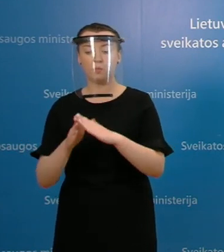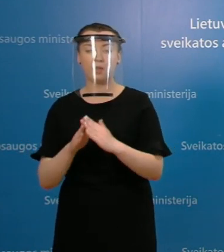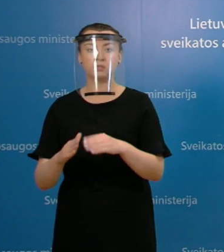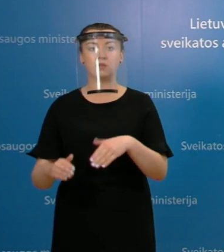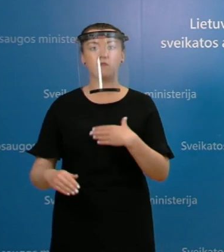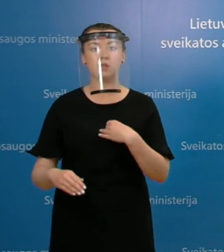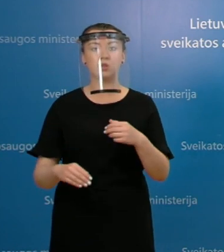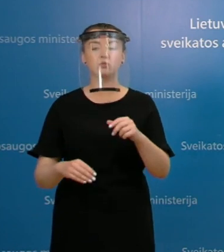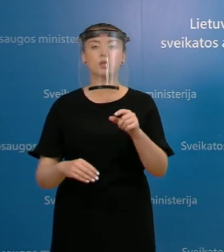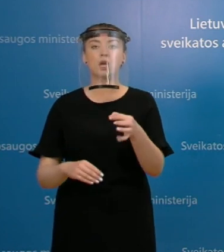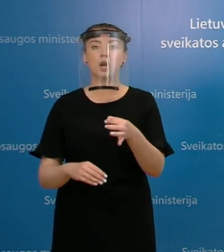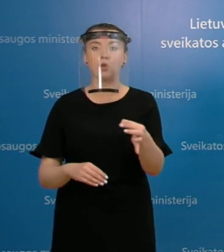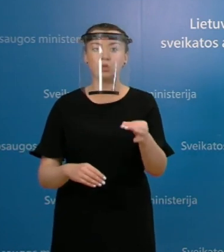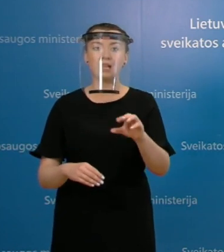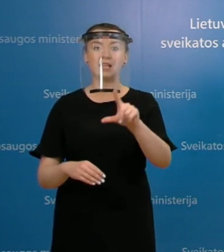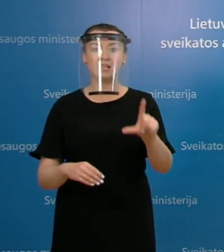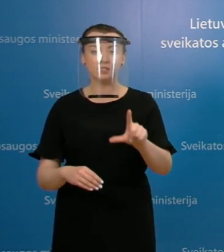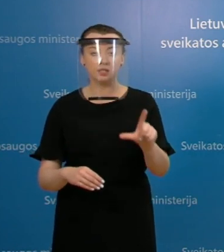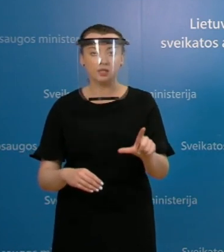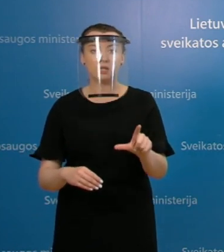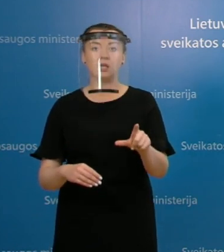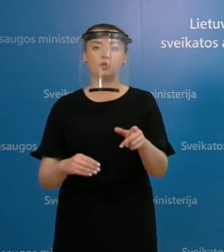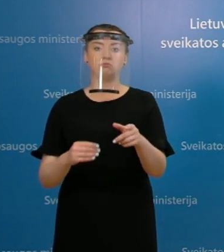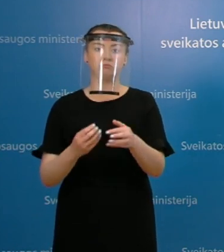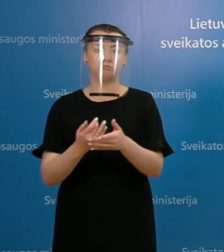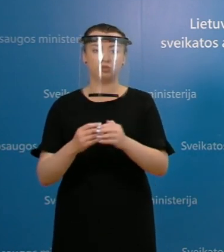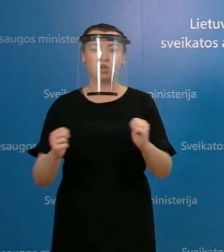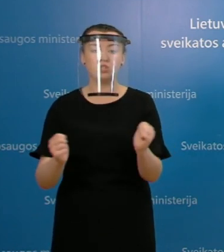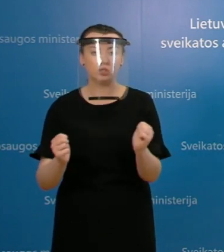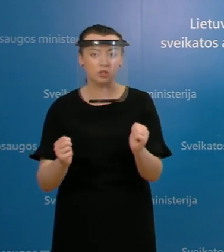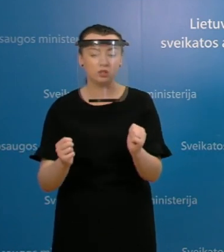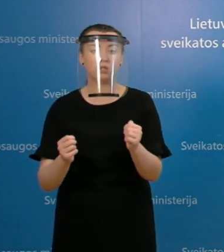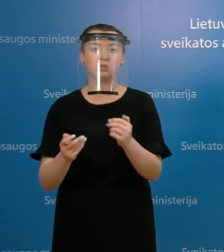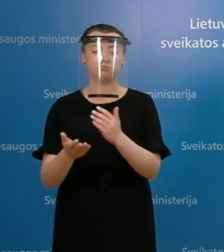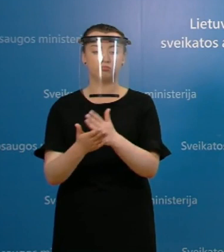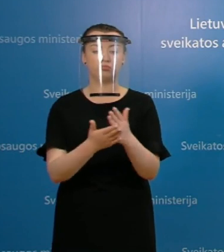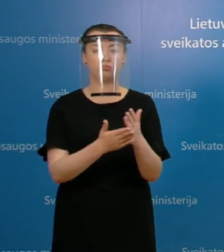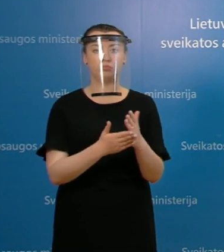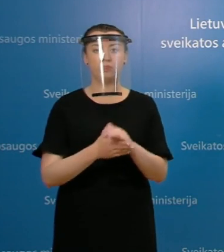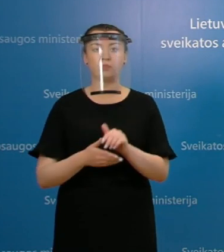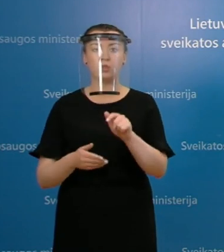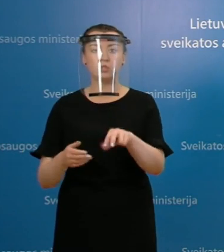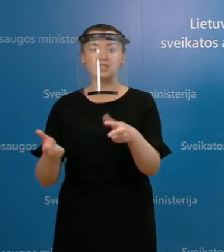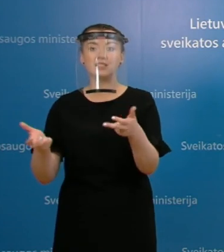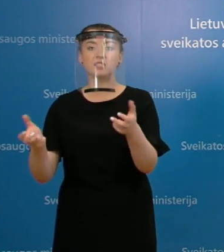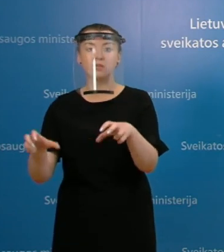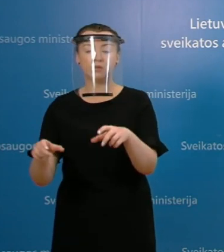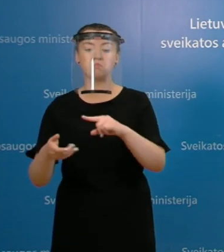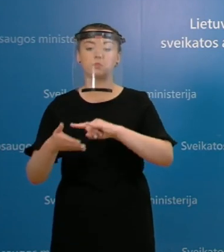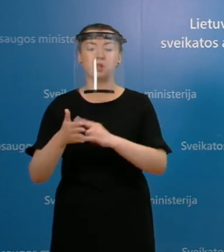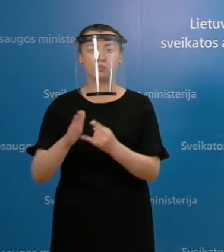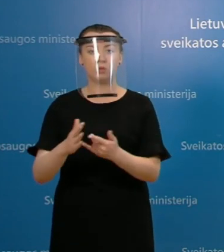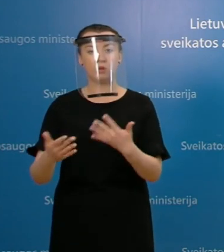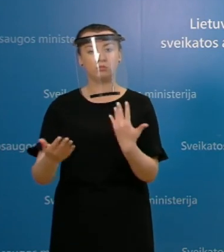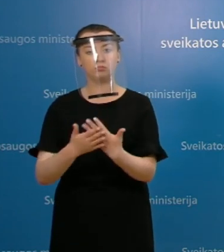rajonas, Lazdyjai, Ignalina, Šalčininkai ir Skodo rajonai. Tai tuose sąvaldybėse ir planuojama